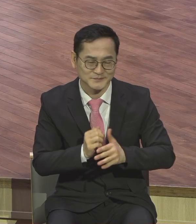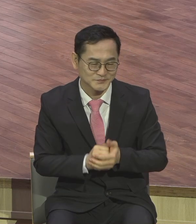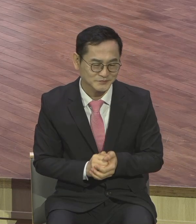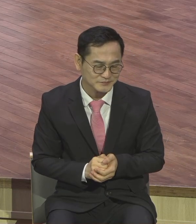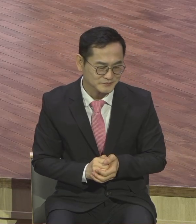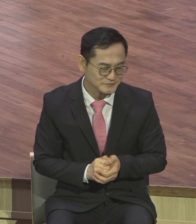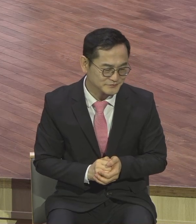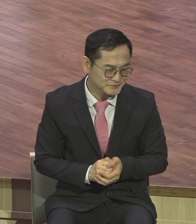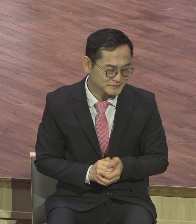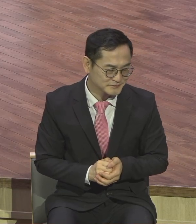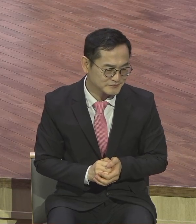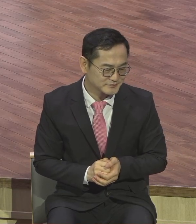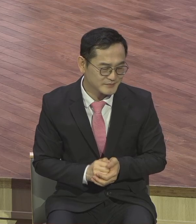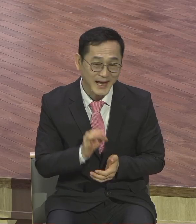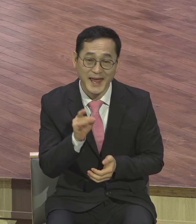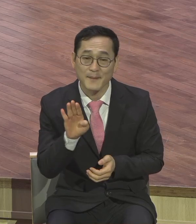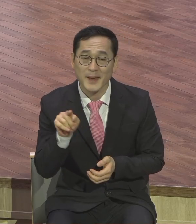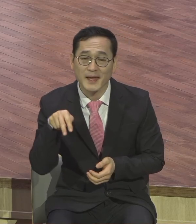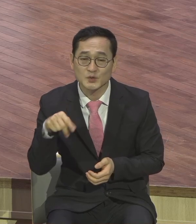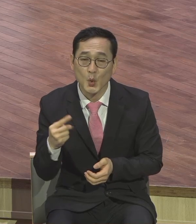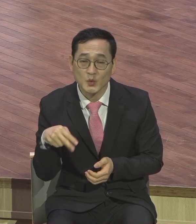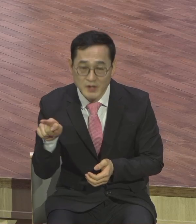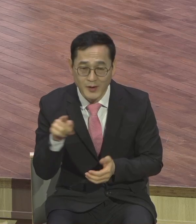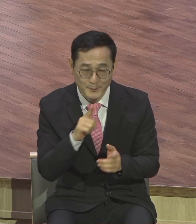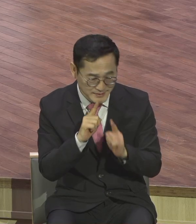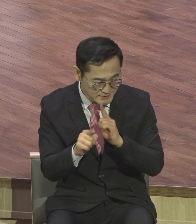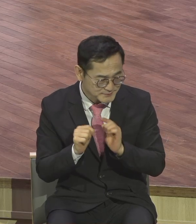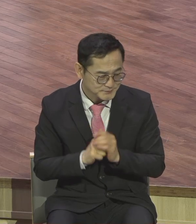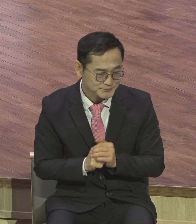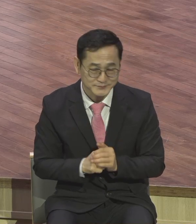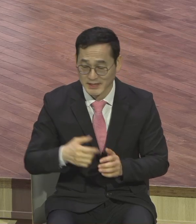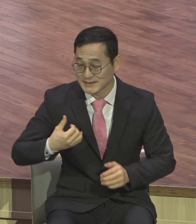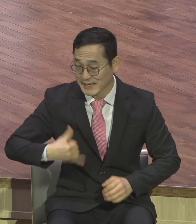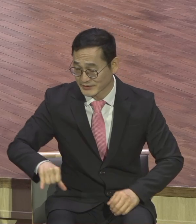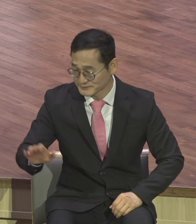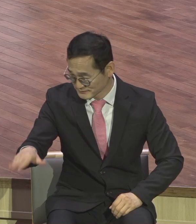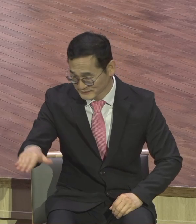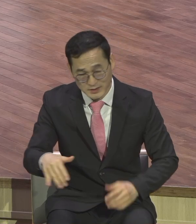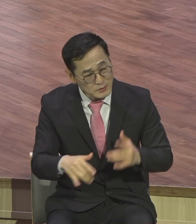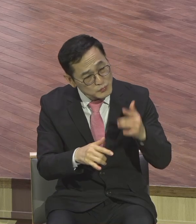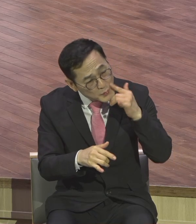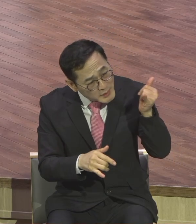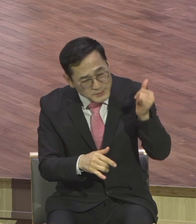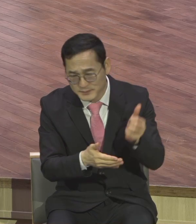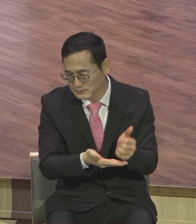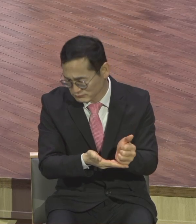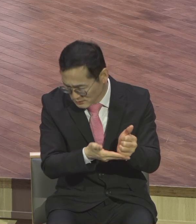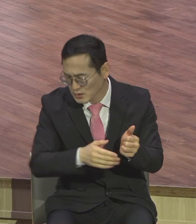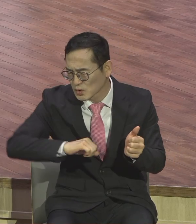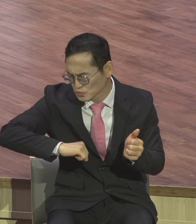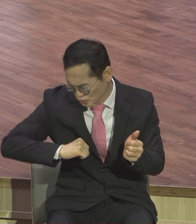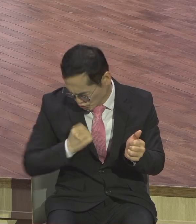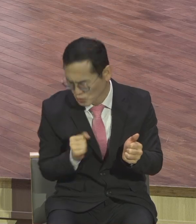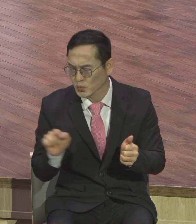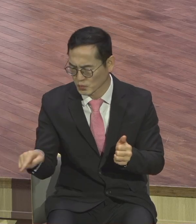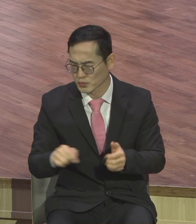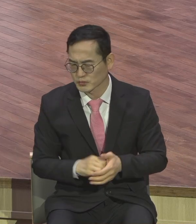자녀들아. 주 안에서 너희 부모에게 순종하라. 이것이 옳으니라. 내 아버지와 어머니를